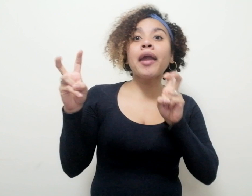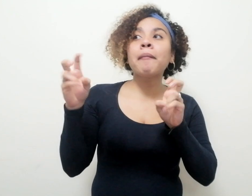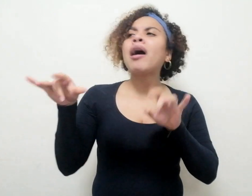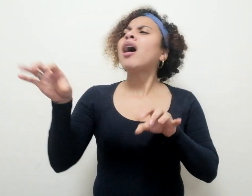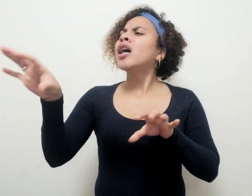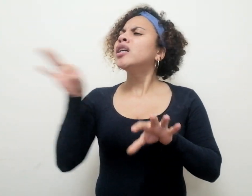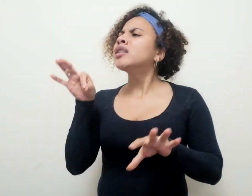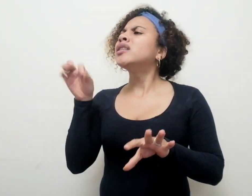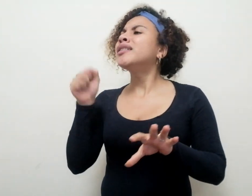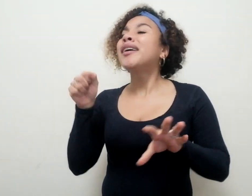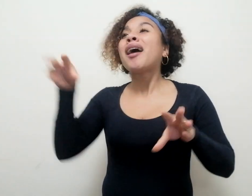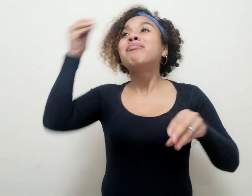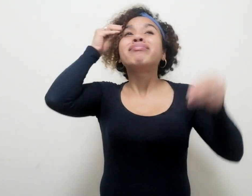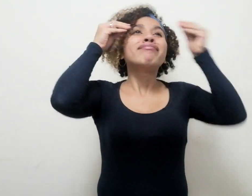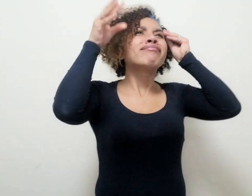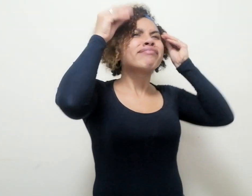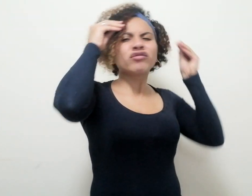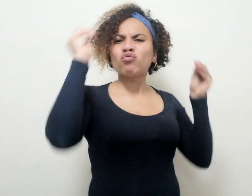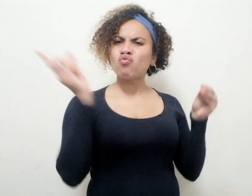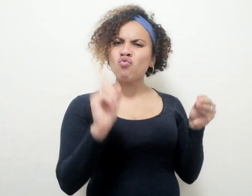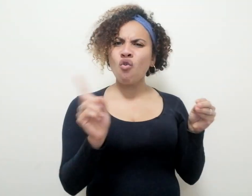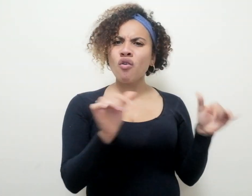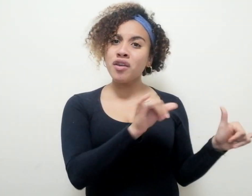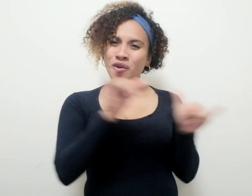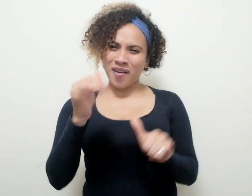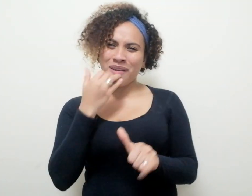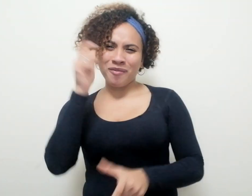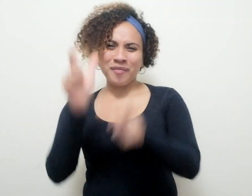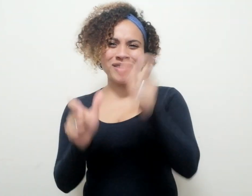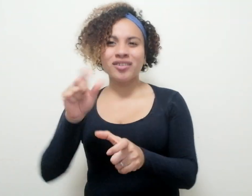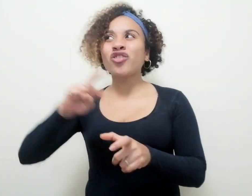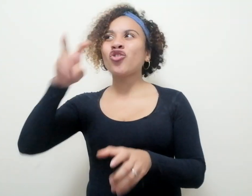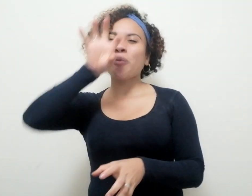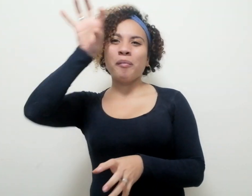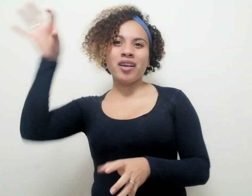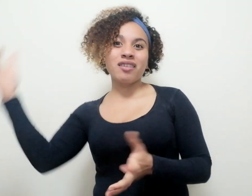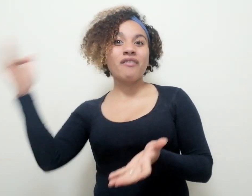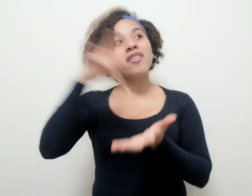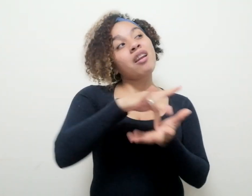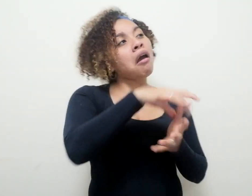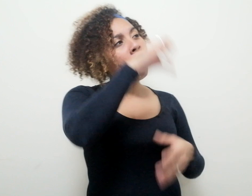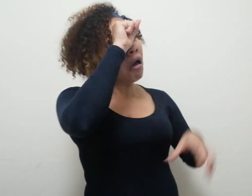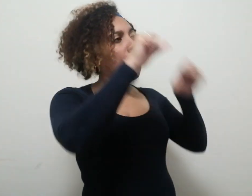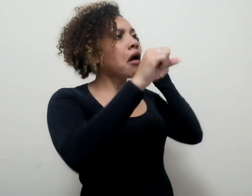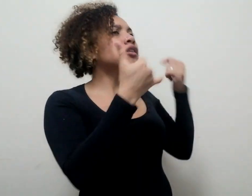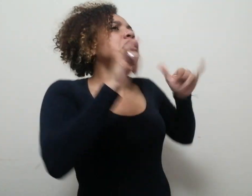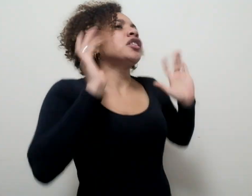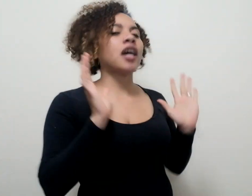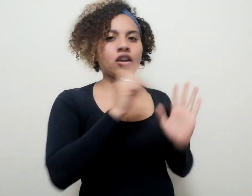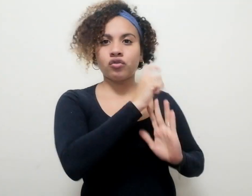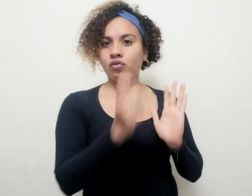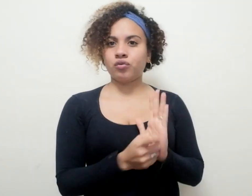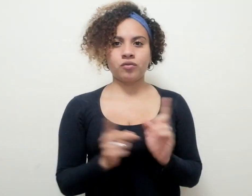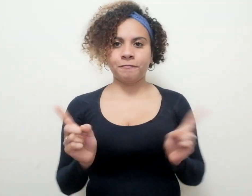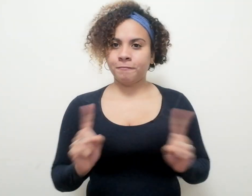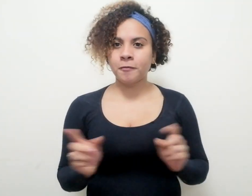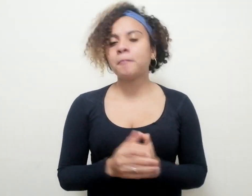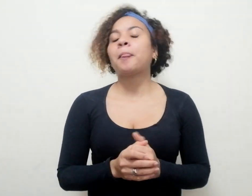o por llenar, como pueden serlo para la cabeza de un extranjero absoluto. El habitante de